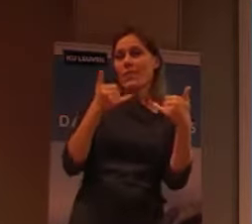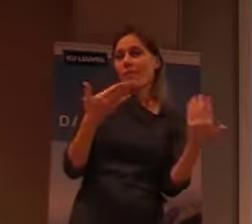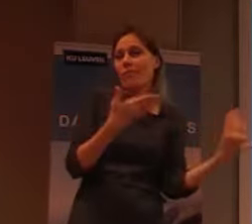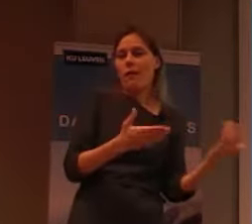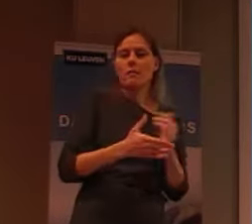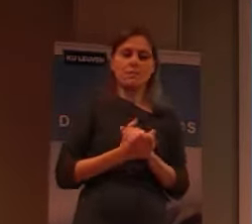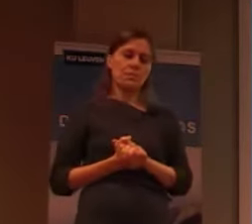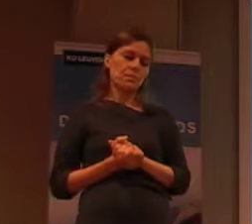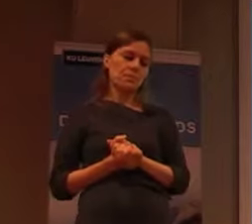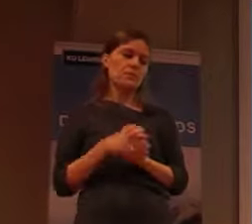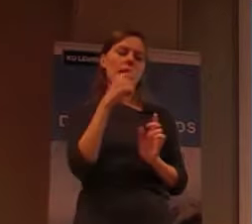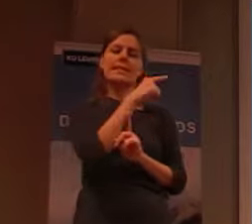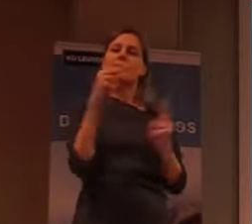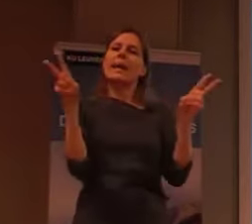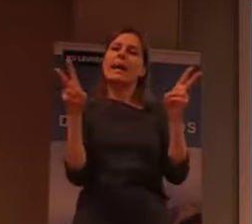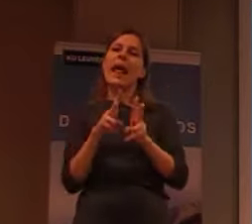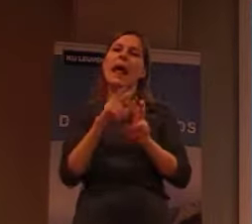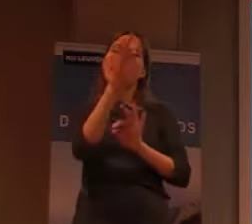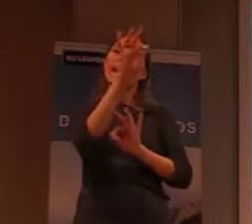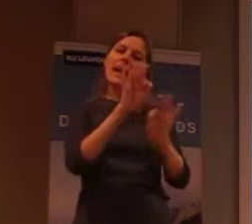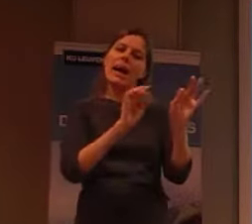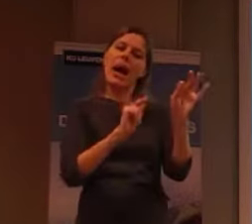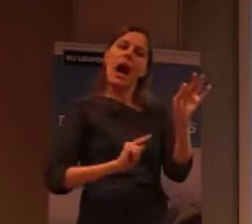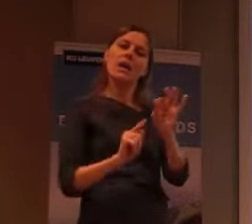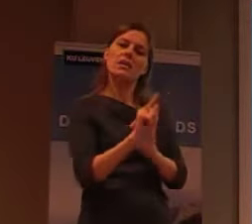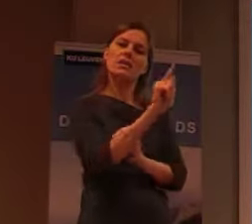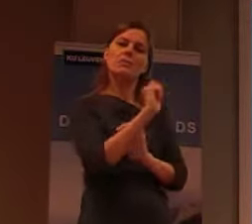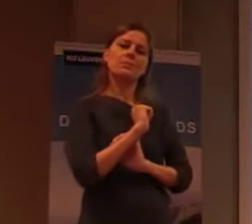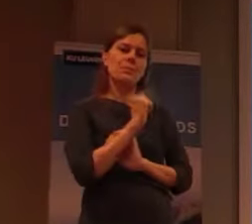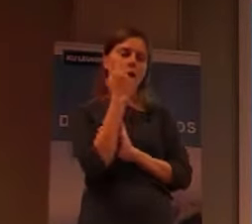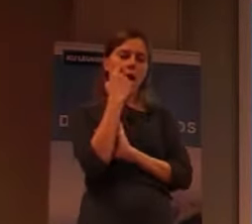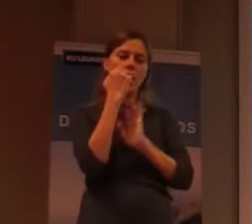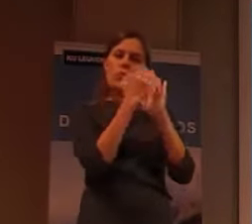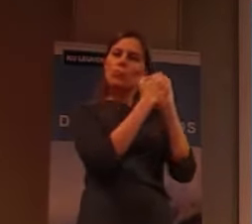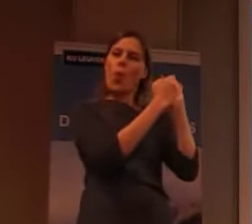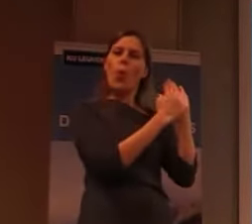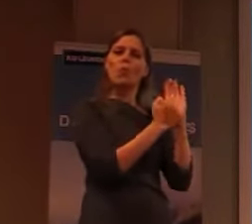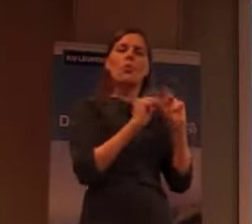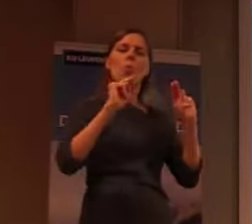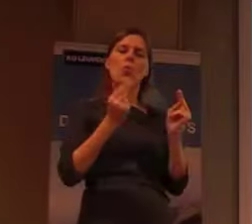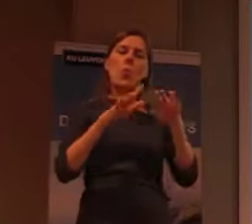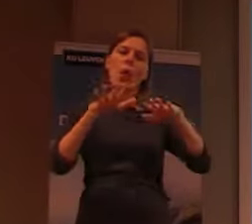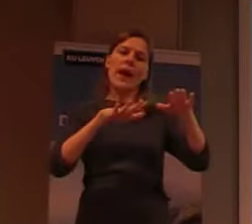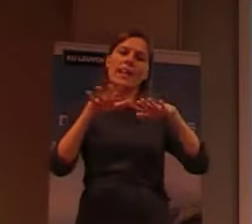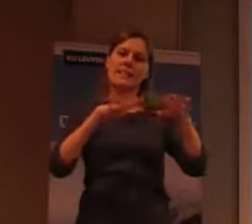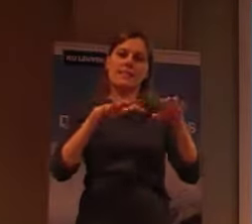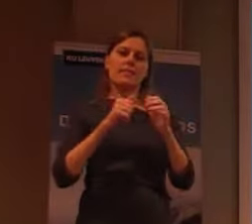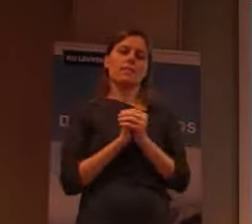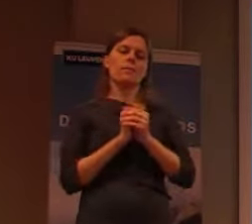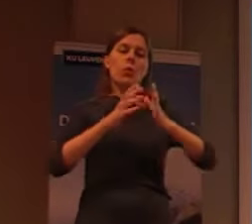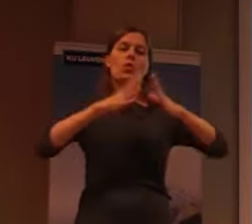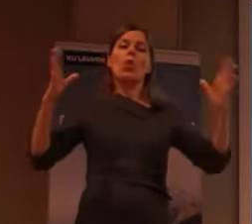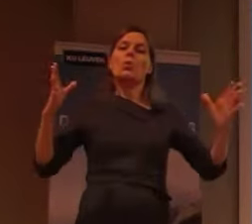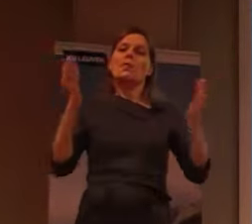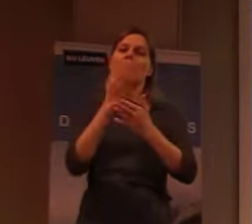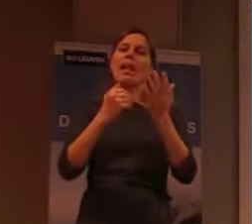Dit is een klein kaartje dat eigenlijk laat zien hoe de zaken georganiseerd worden. Dus het grootste deel van het eiland